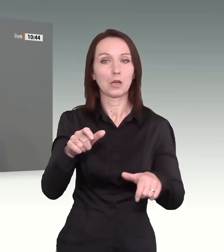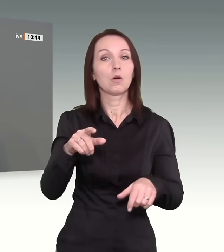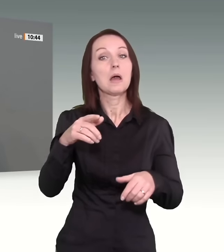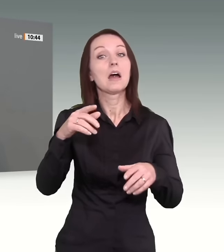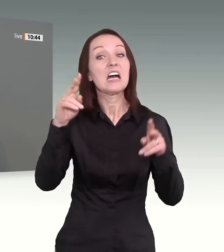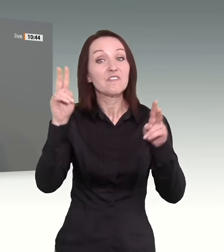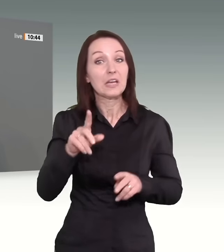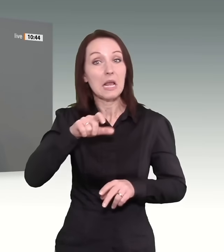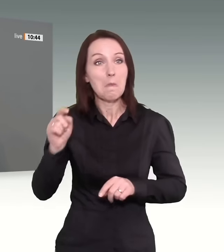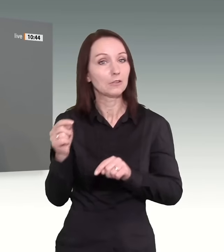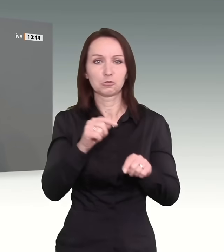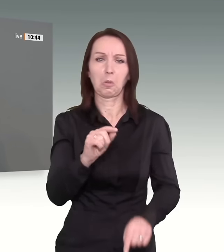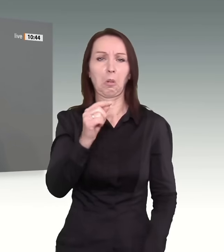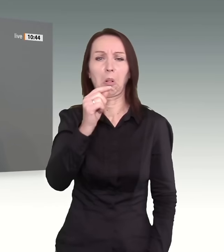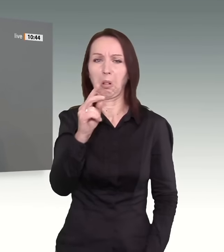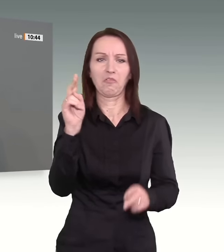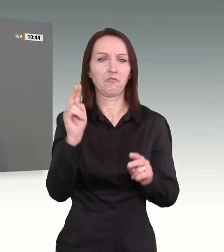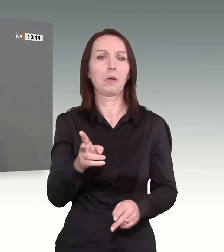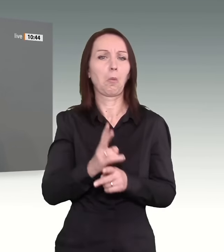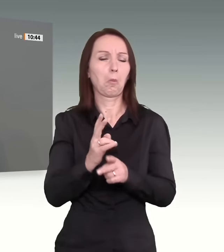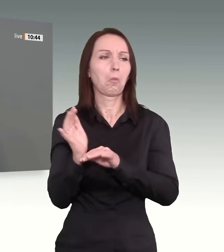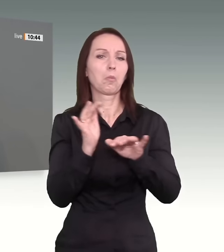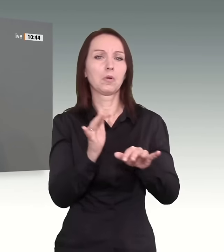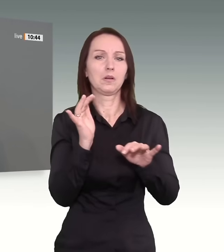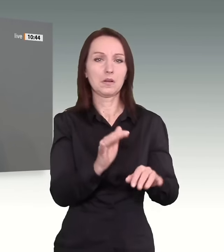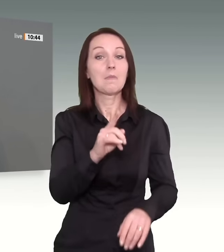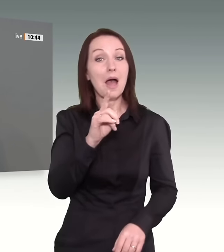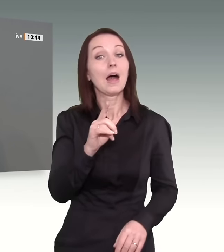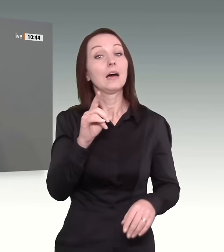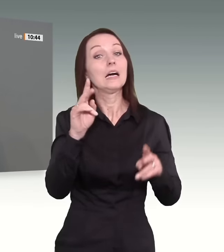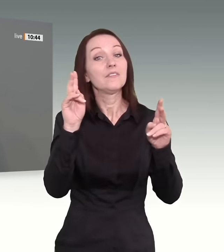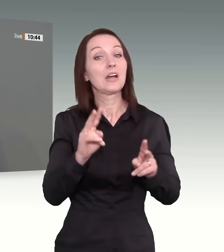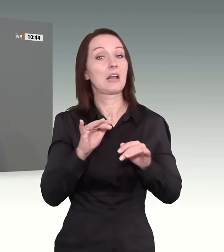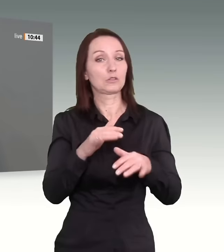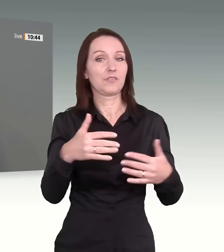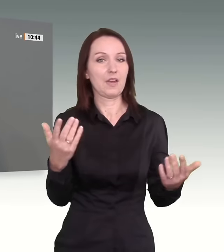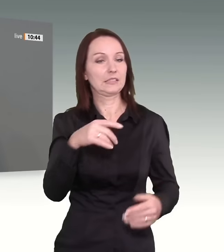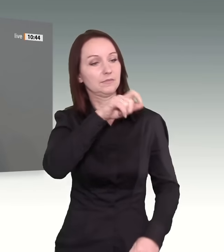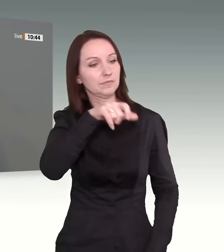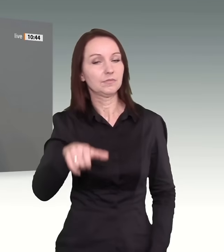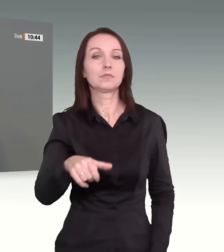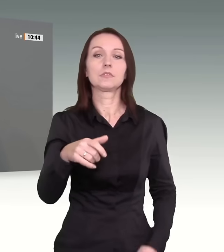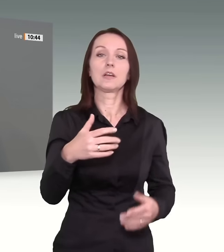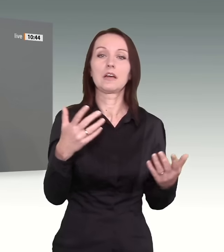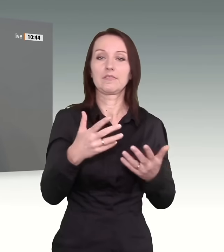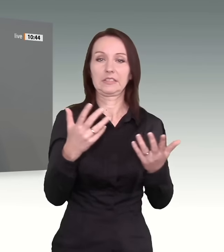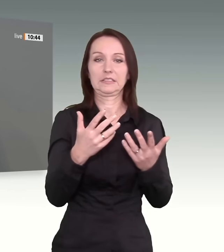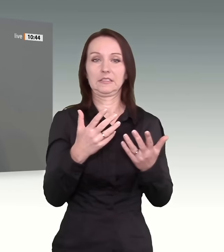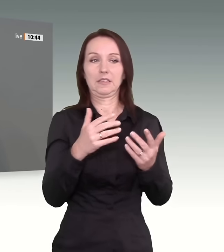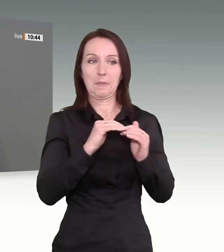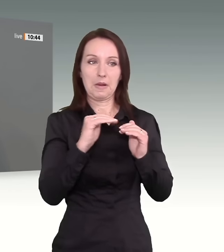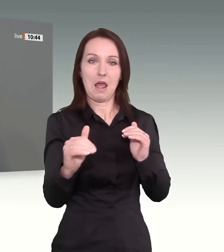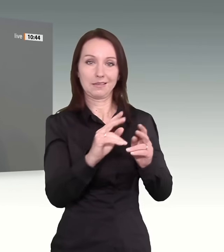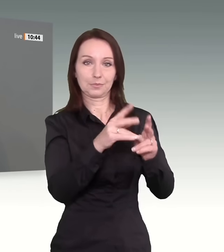aber auf etwas ganz anderes wesentliche Auswirkungen, nämlich auf die Geflüchteten, die im Land sind. Und wenn wir uns das mal anschauen,